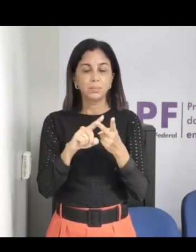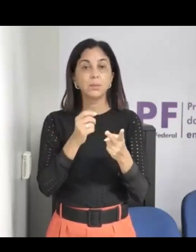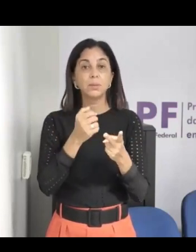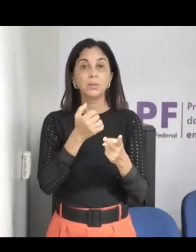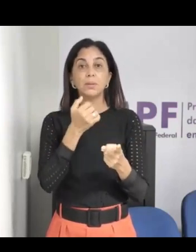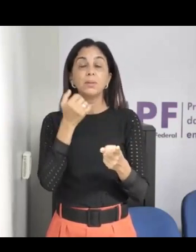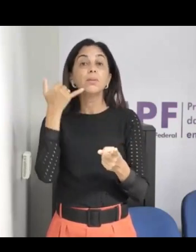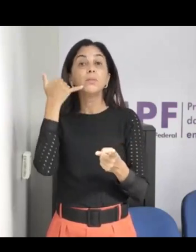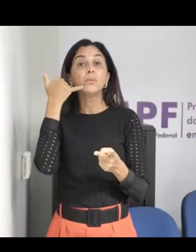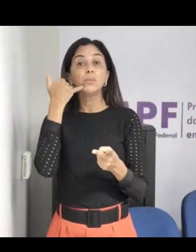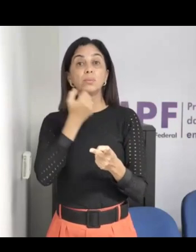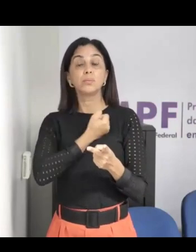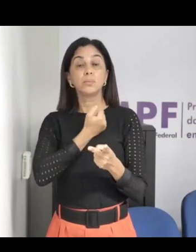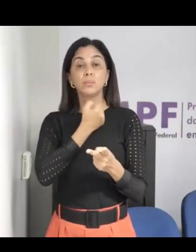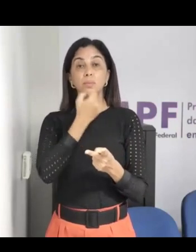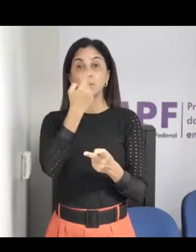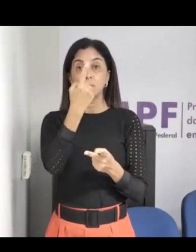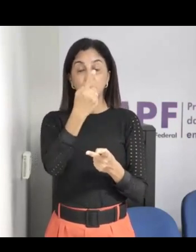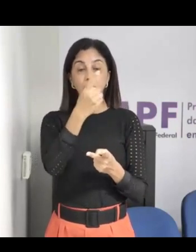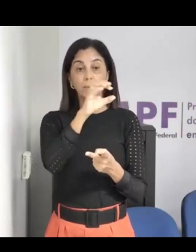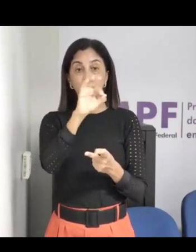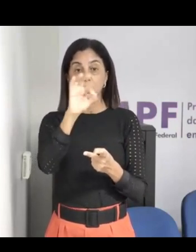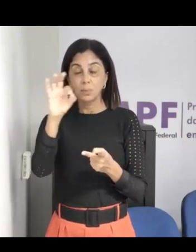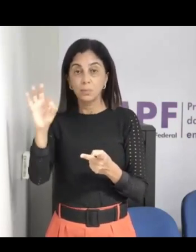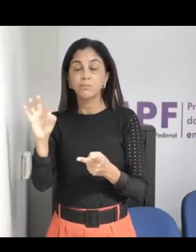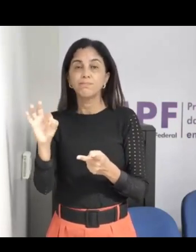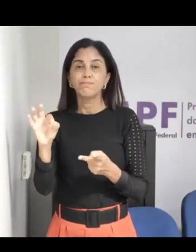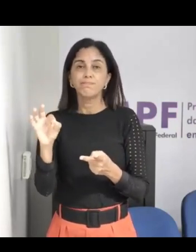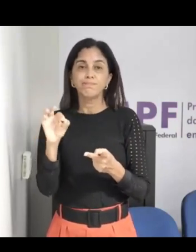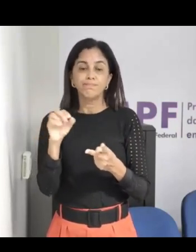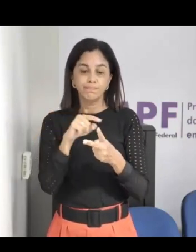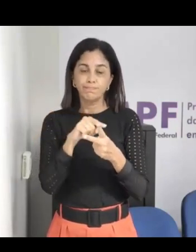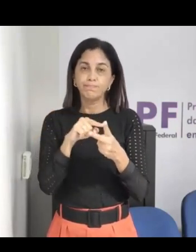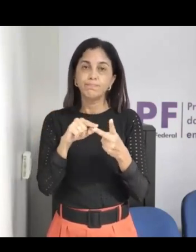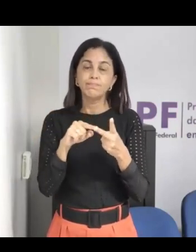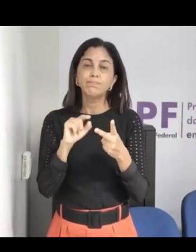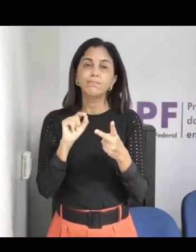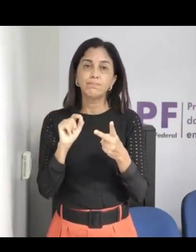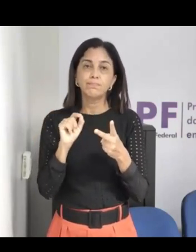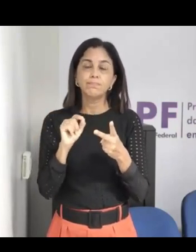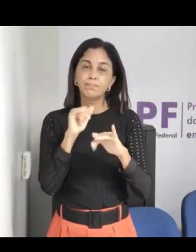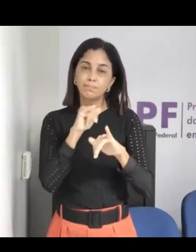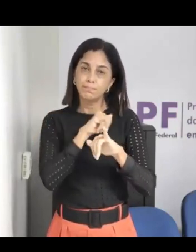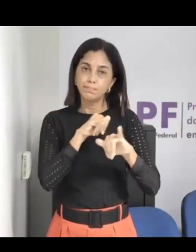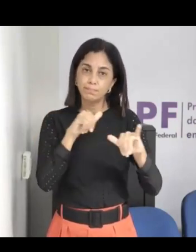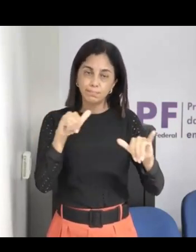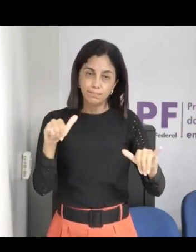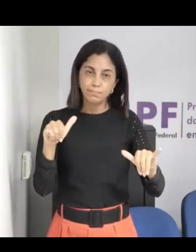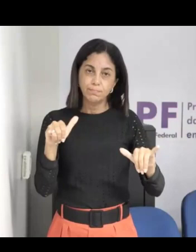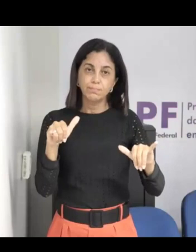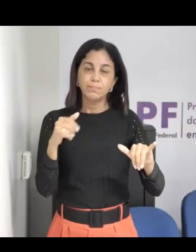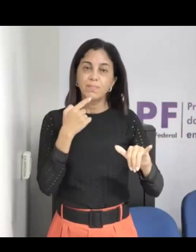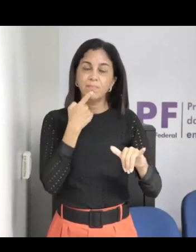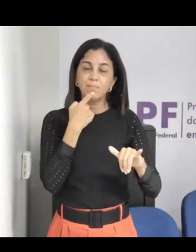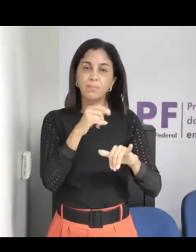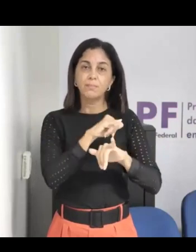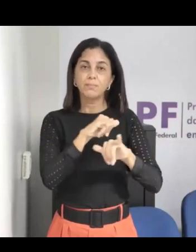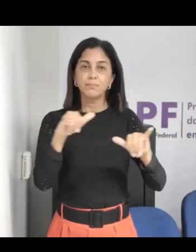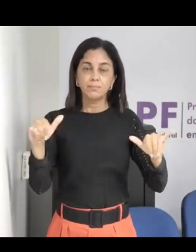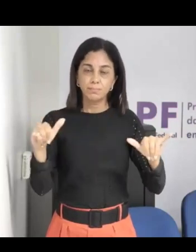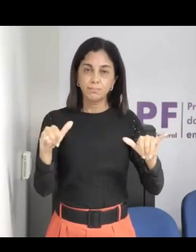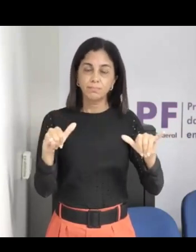tem dados do Disque 100 e da SaferNet. No nosso caso, como a gente tem um trabalho de campo com 30 mil crianças,